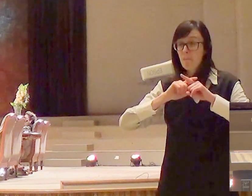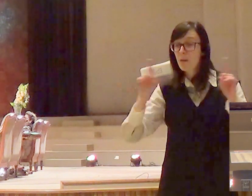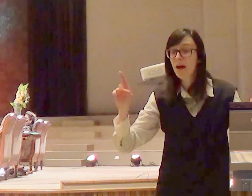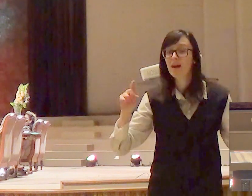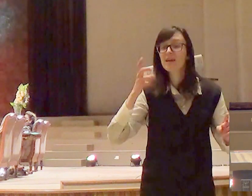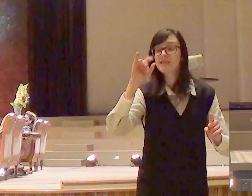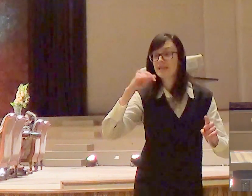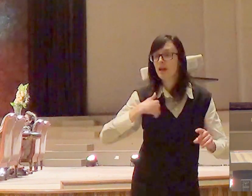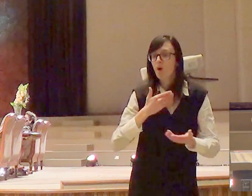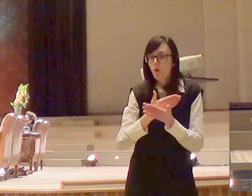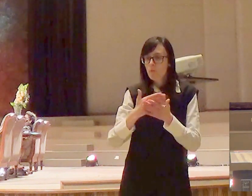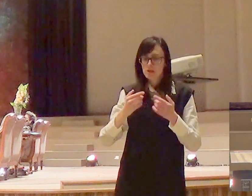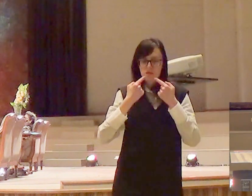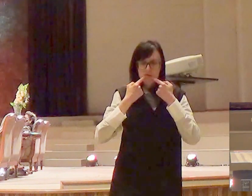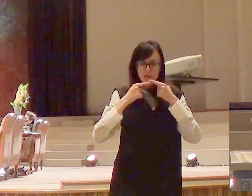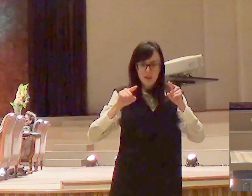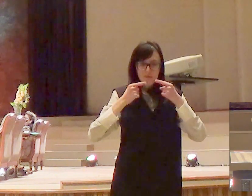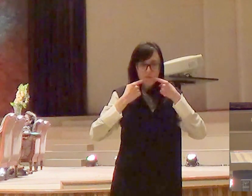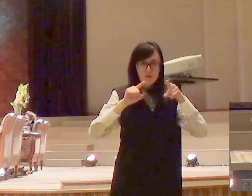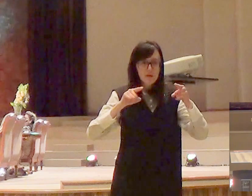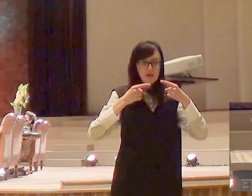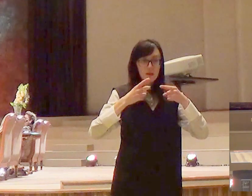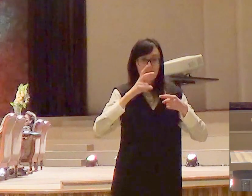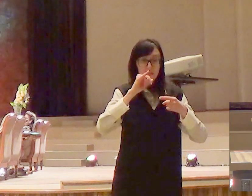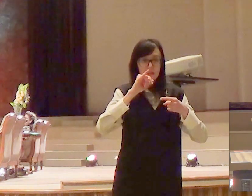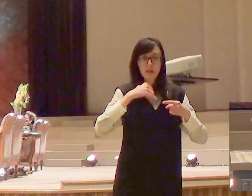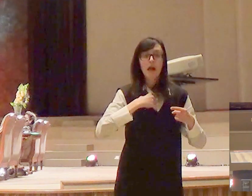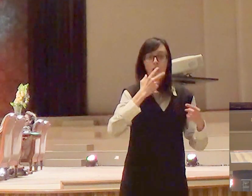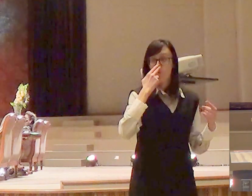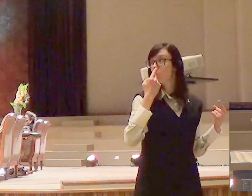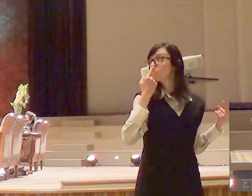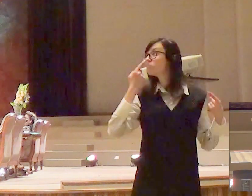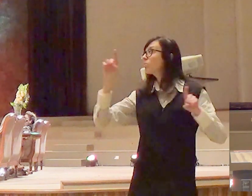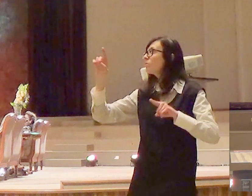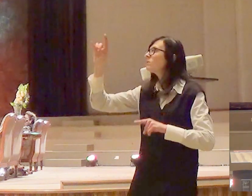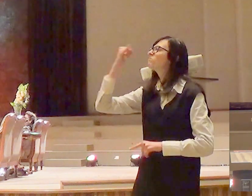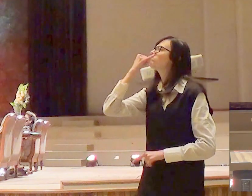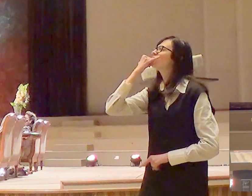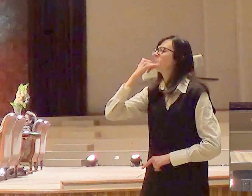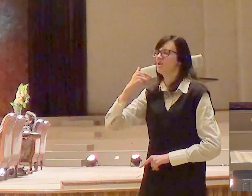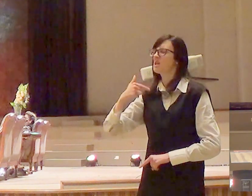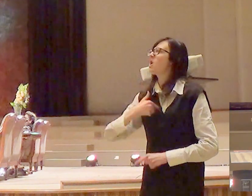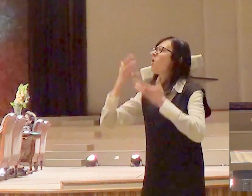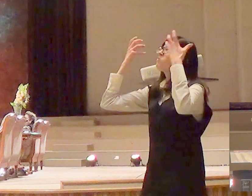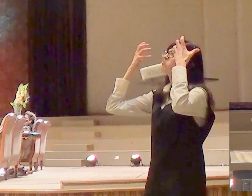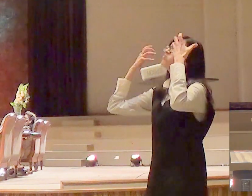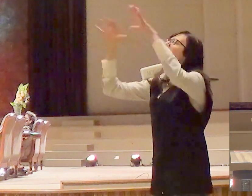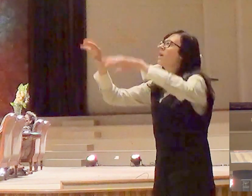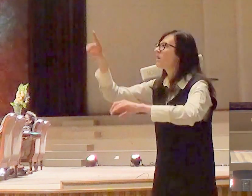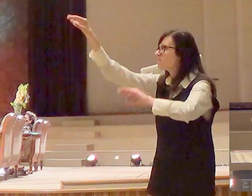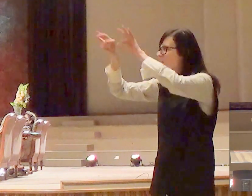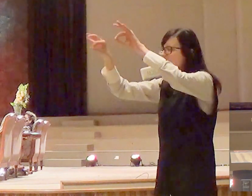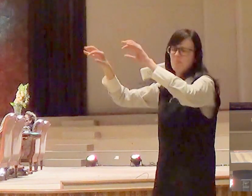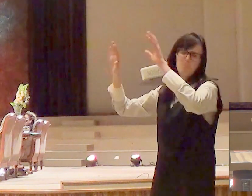começa quando eu, em conflito com Deus, não aceito o plano dEle para a minha vida.